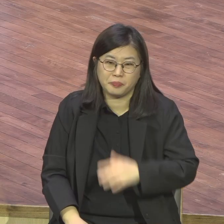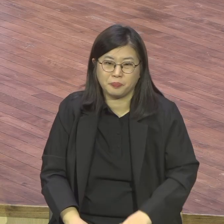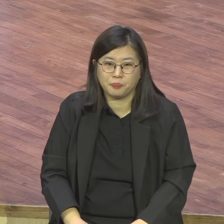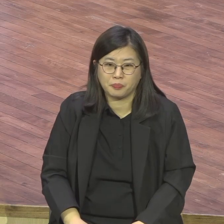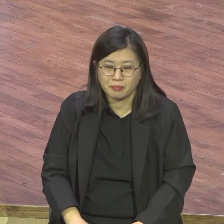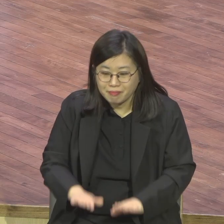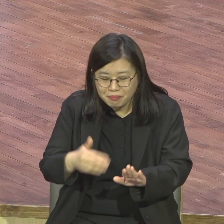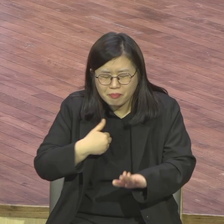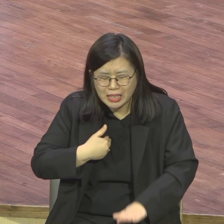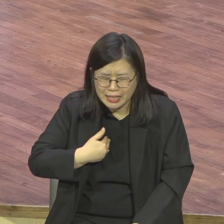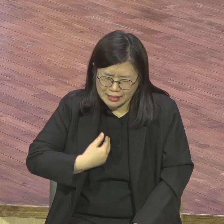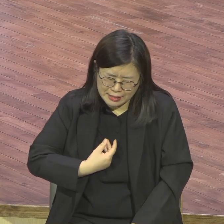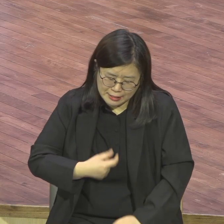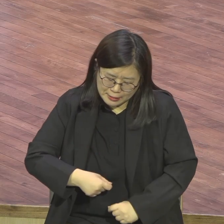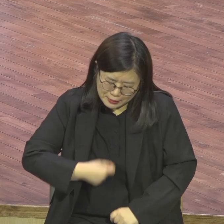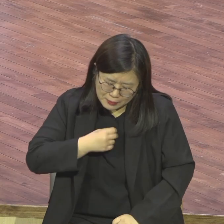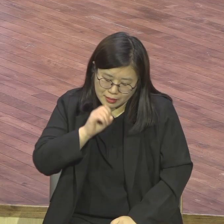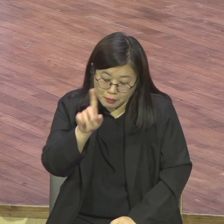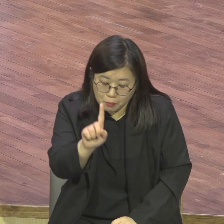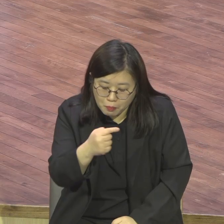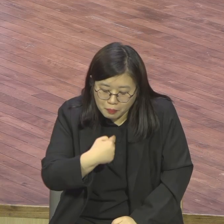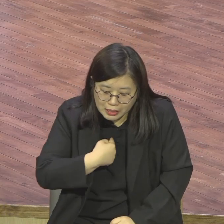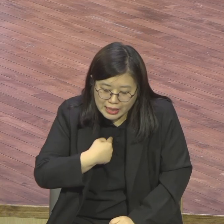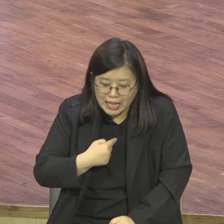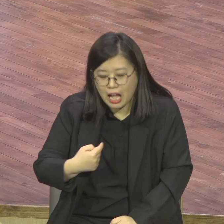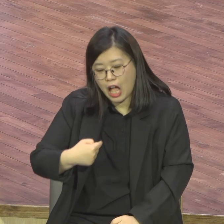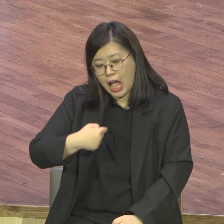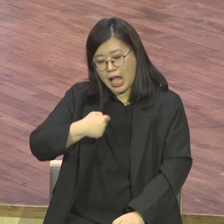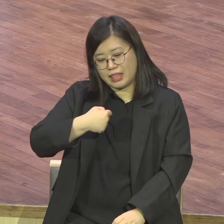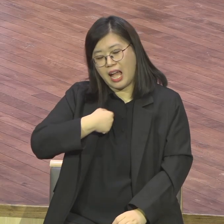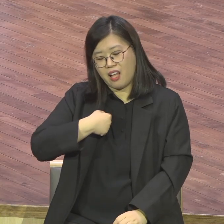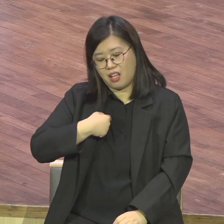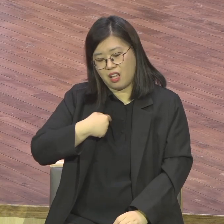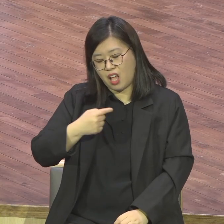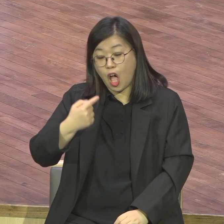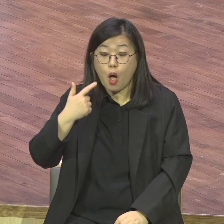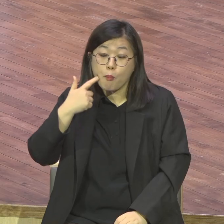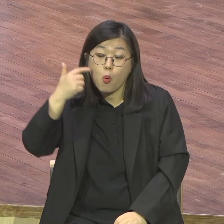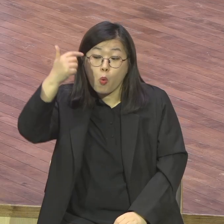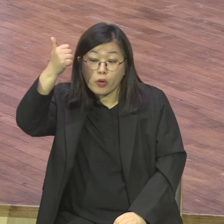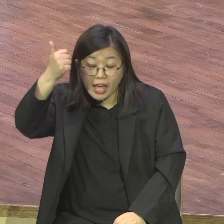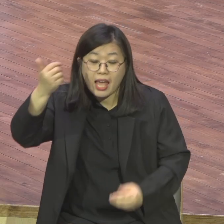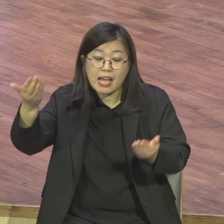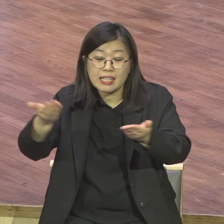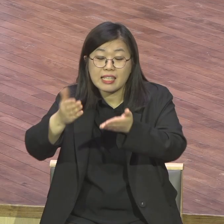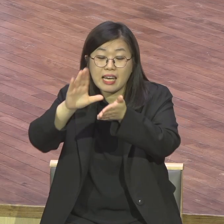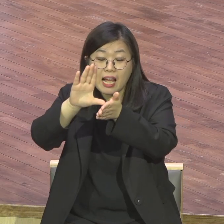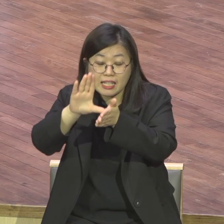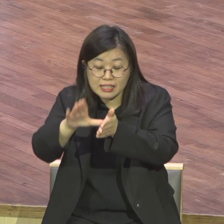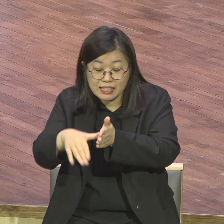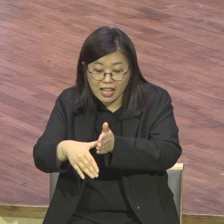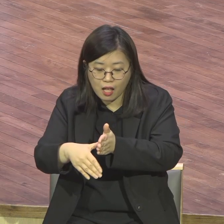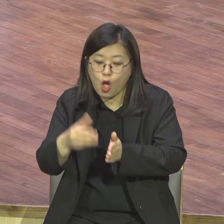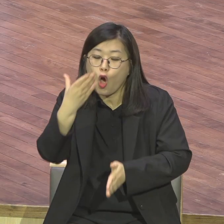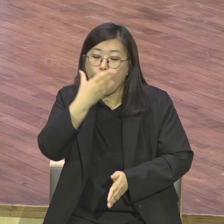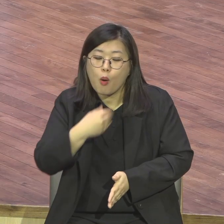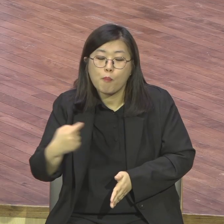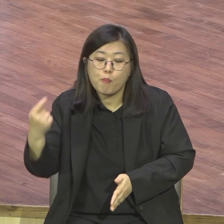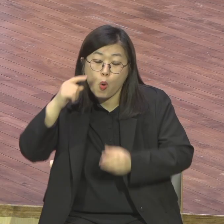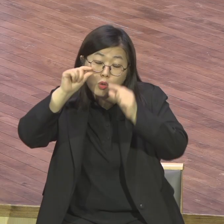내 죽거든 이 노래 불러다오 나의 맘속에 온전히 전이만 모셔놓고 짠짜루짱 이거를